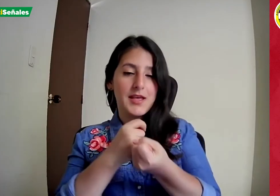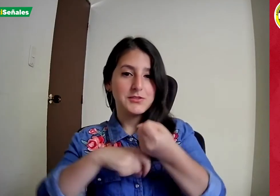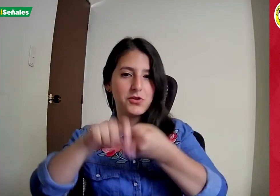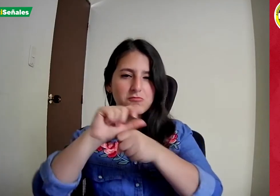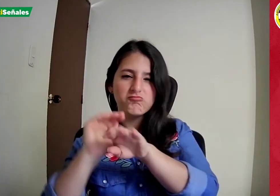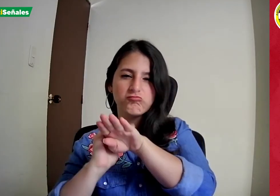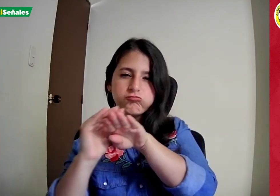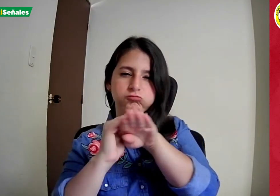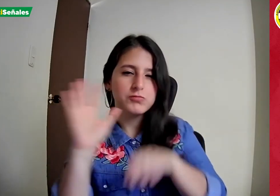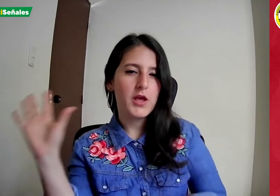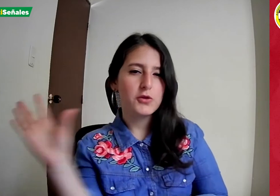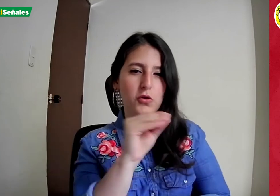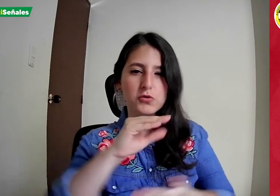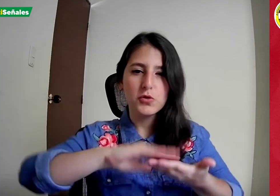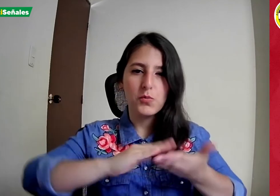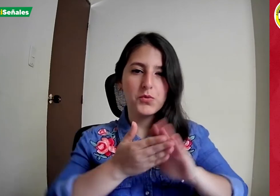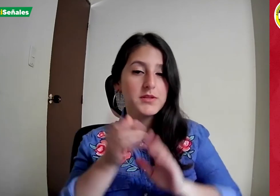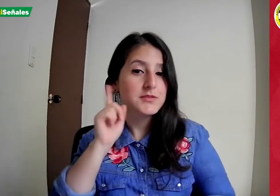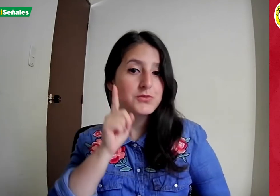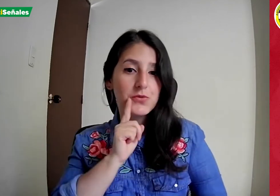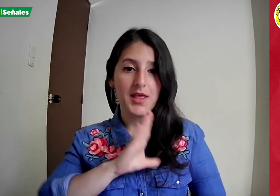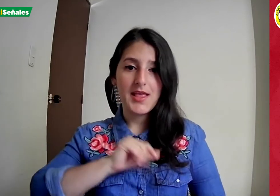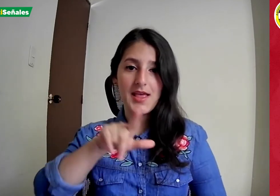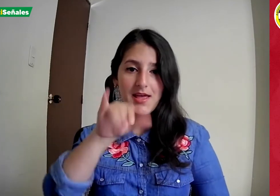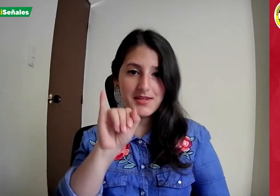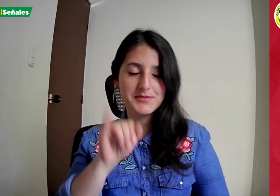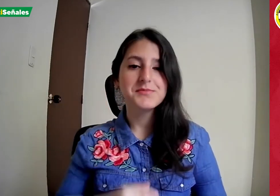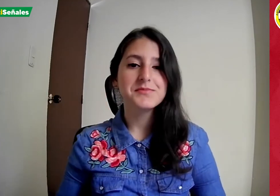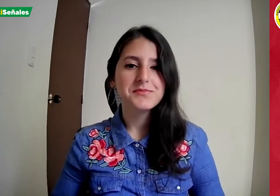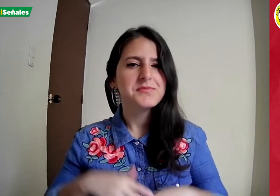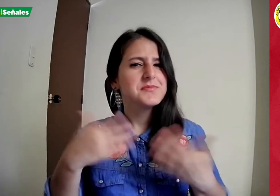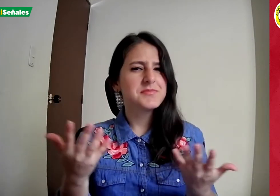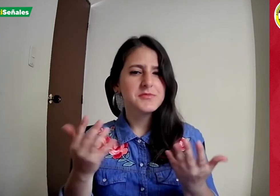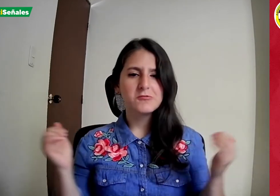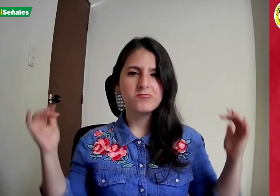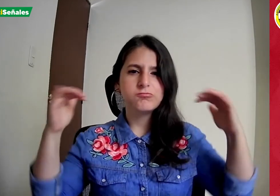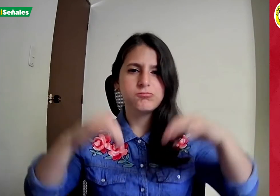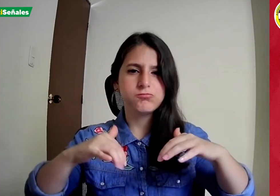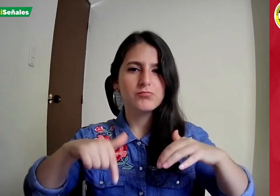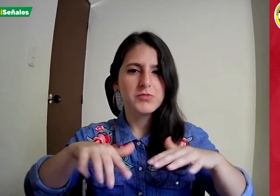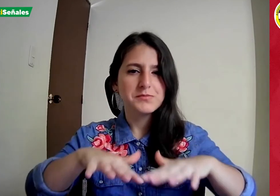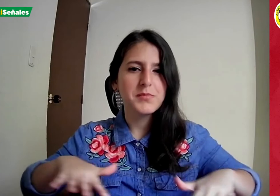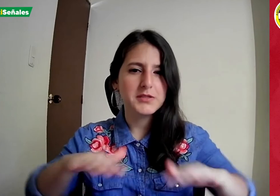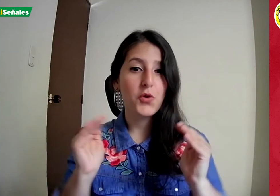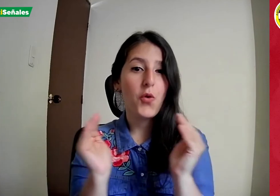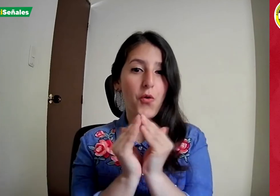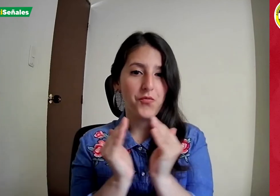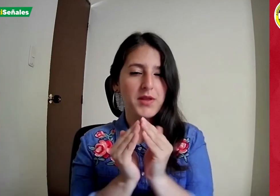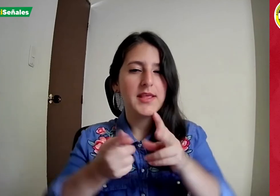invitación a toda la comunidad sorda de Cali a un espacio en Confandi para un